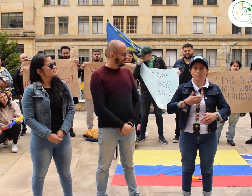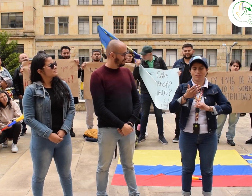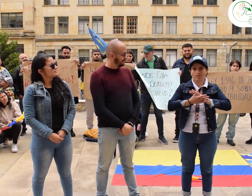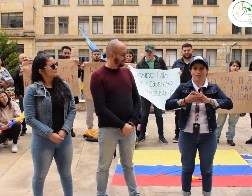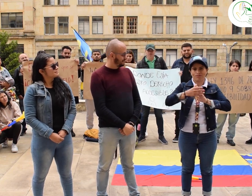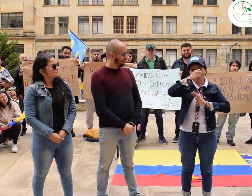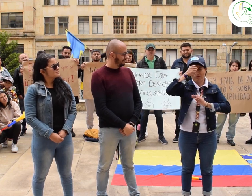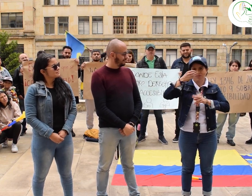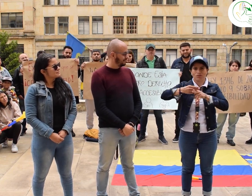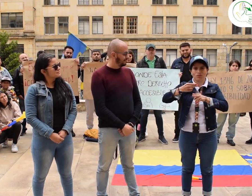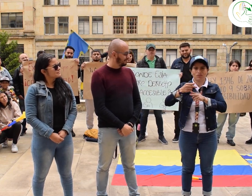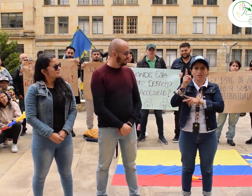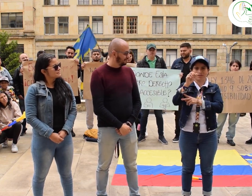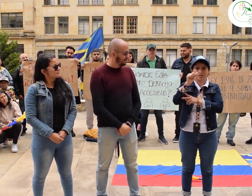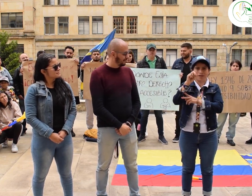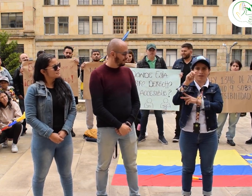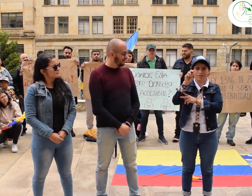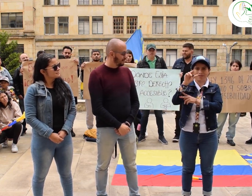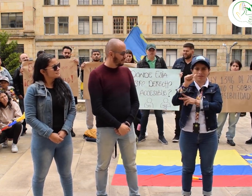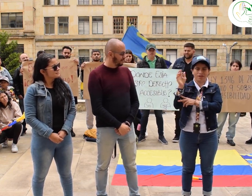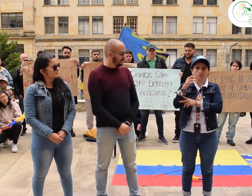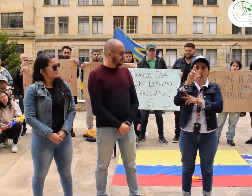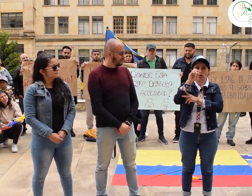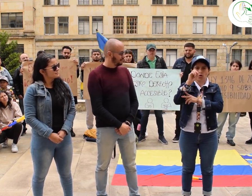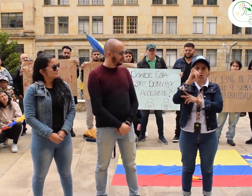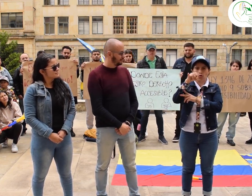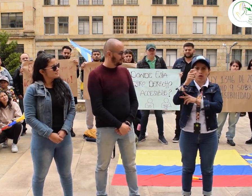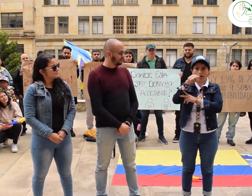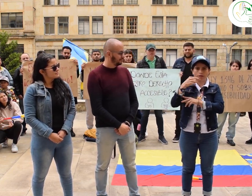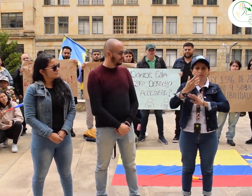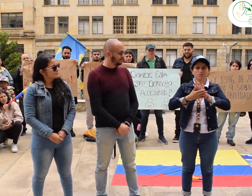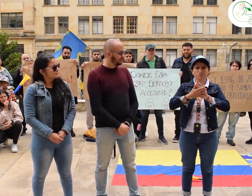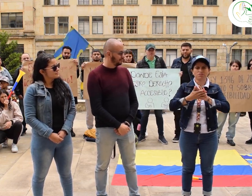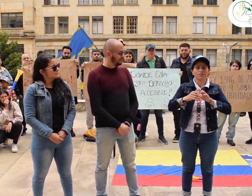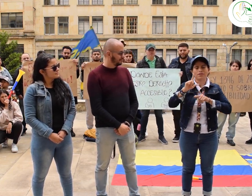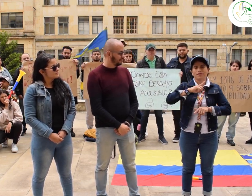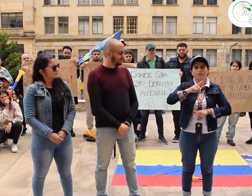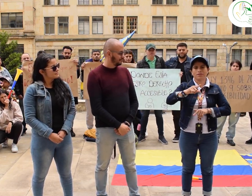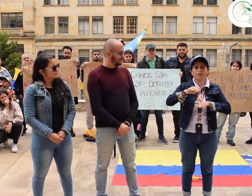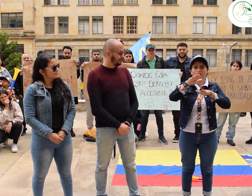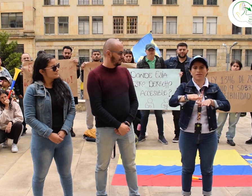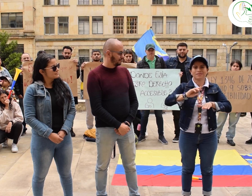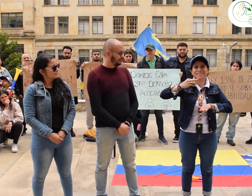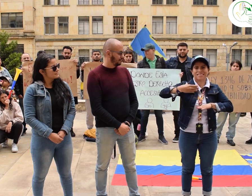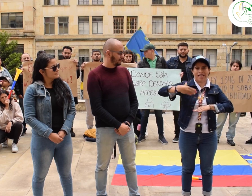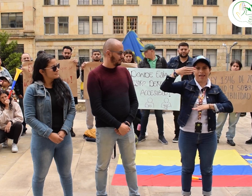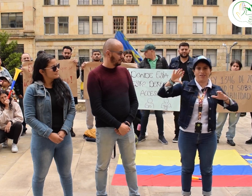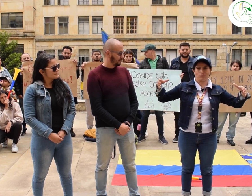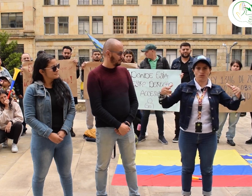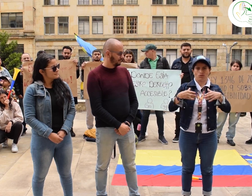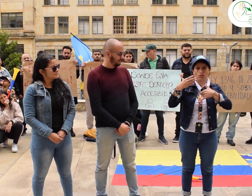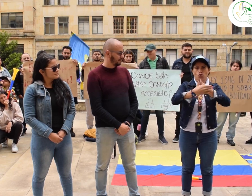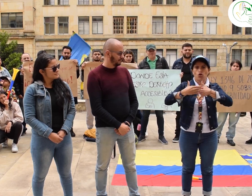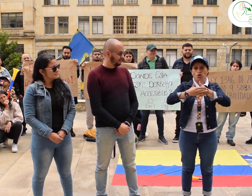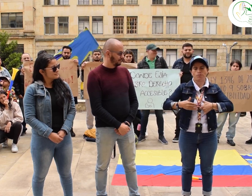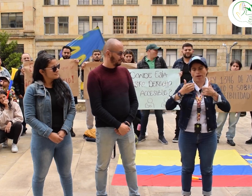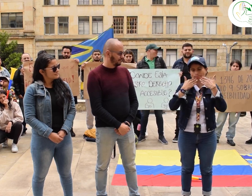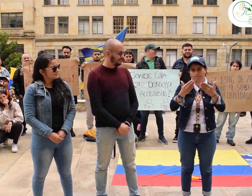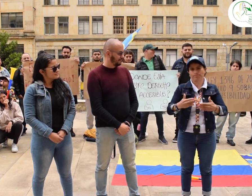Mucho gusto. Mi seña es esta. Mi nombre es Sandra Rojas. Soy líder y representante de las personas sordas de la